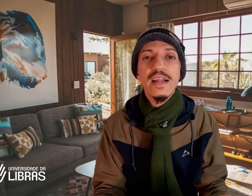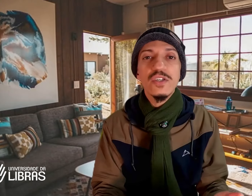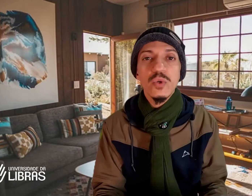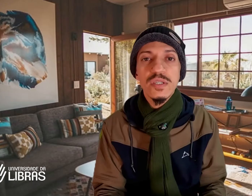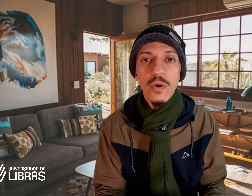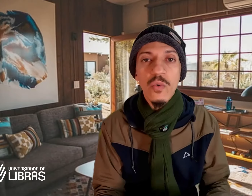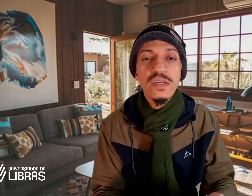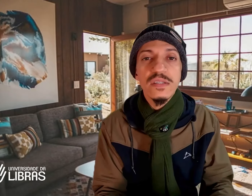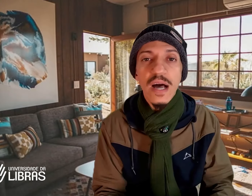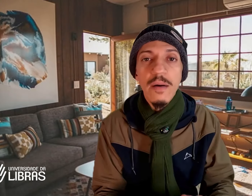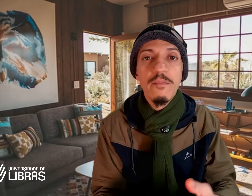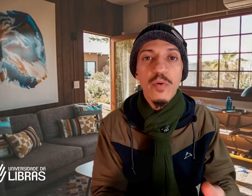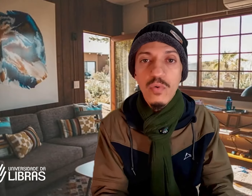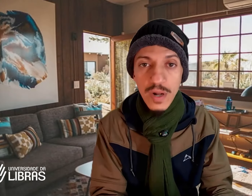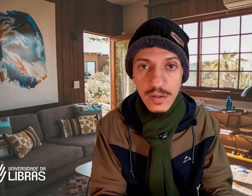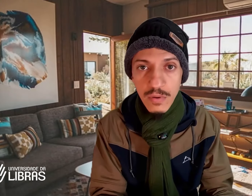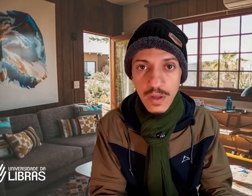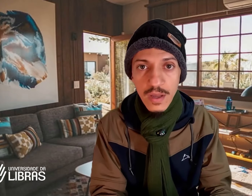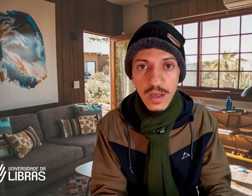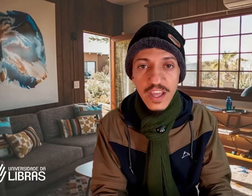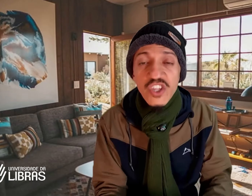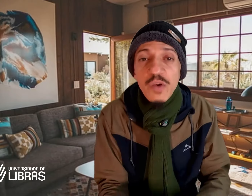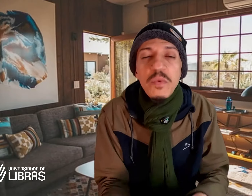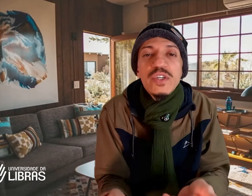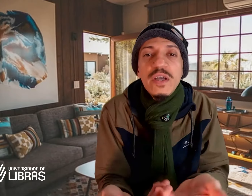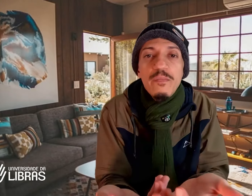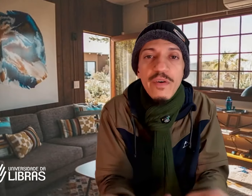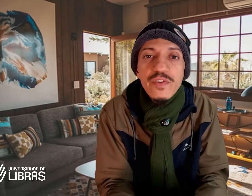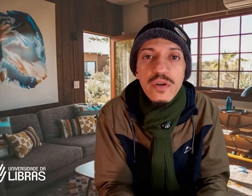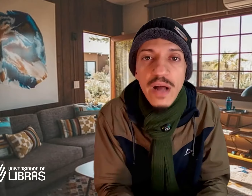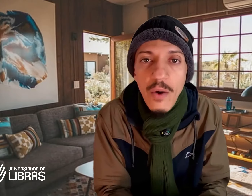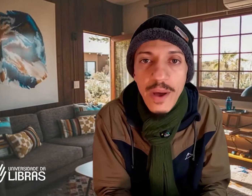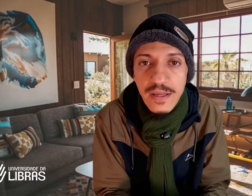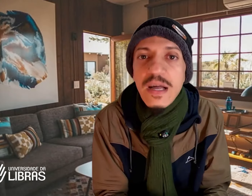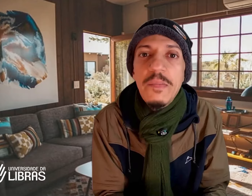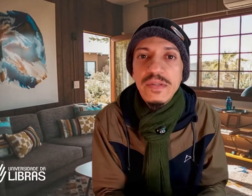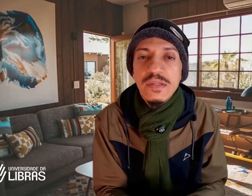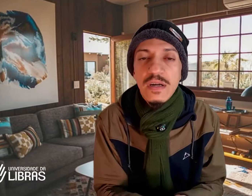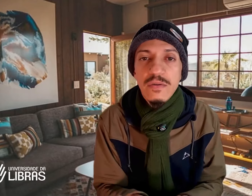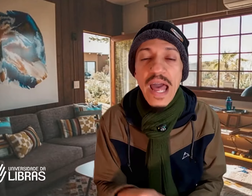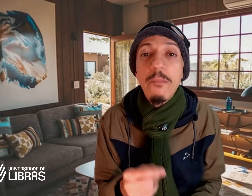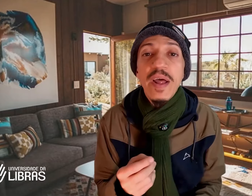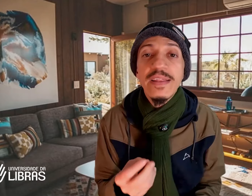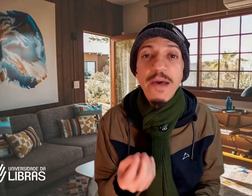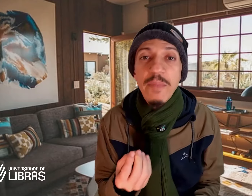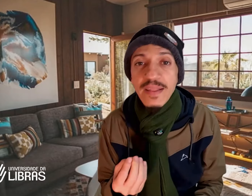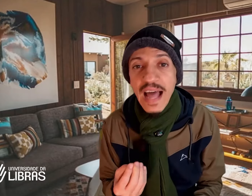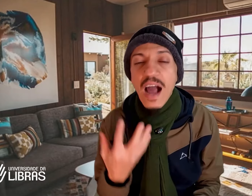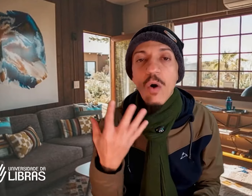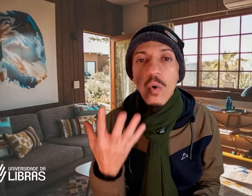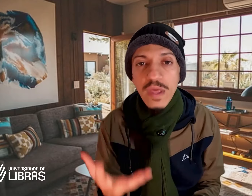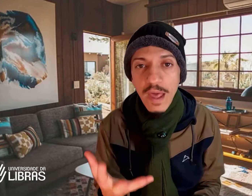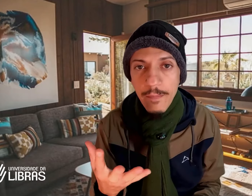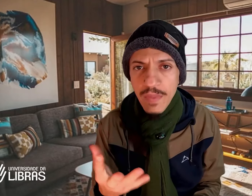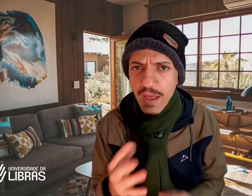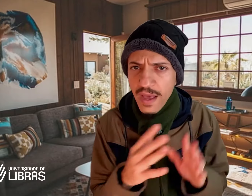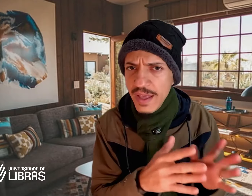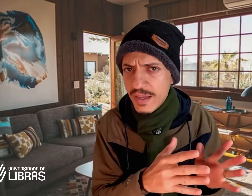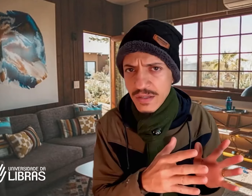instituição está procurando. Que tipo de profissional ela está precisando? É para interpretar o quê? E isso não